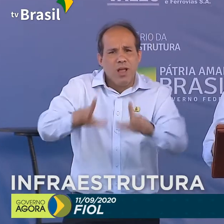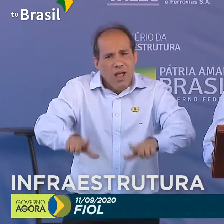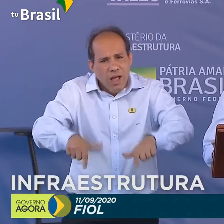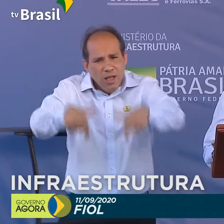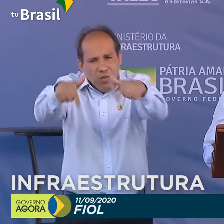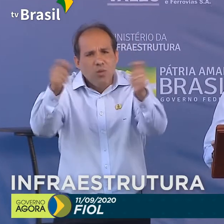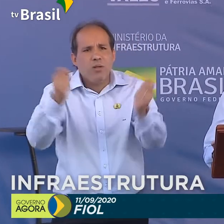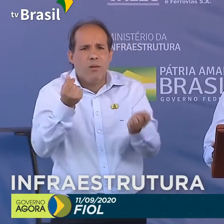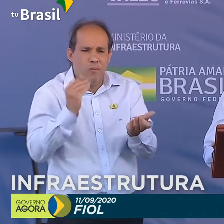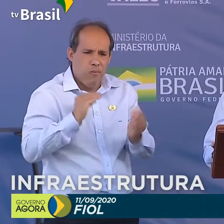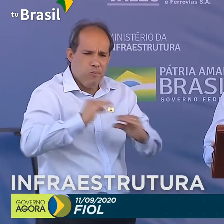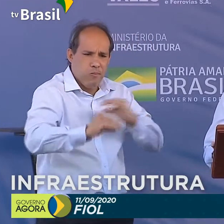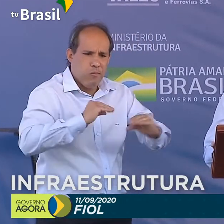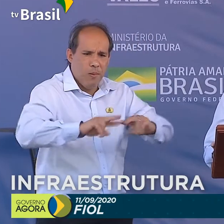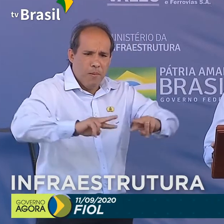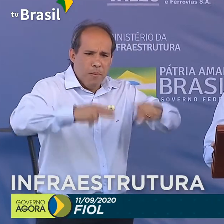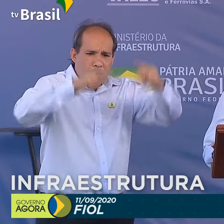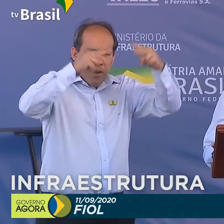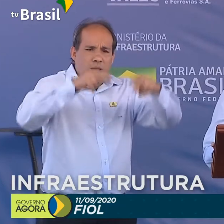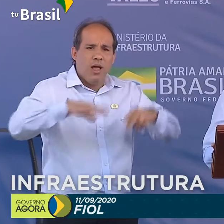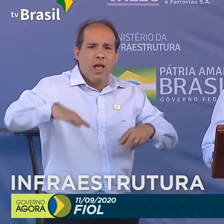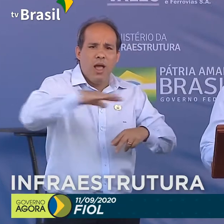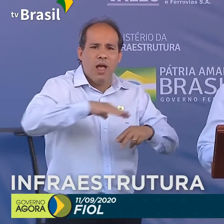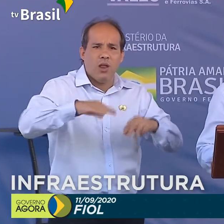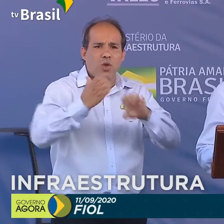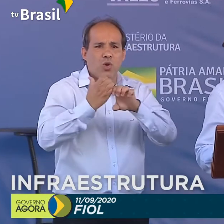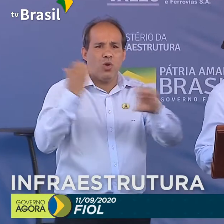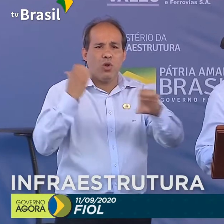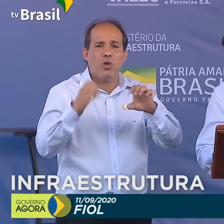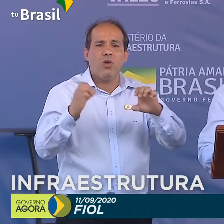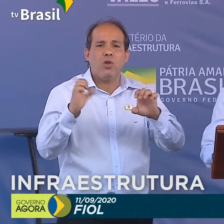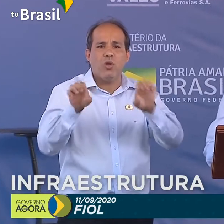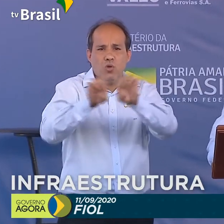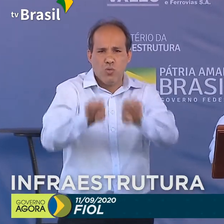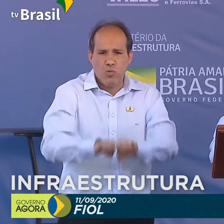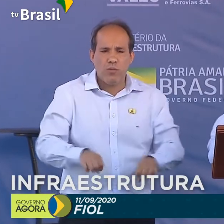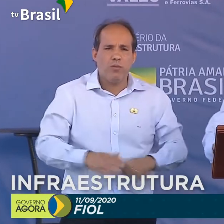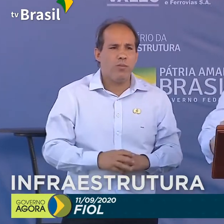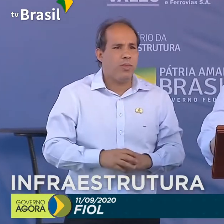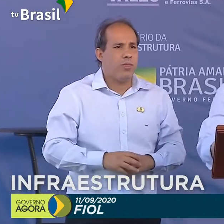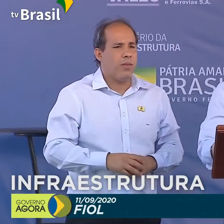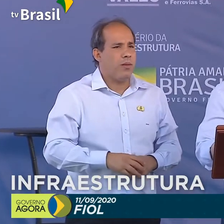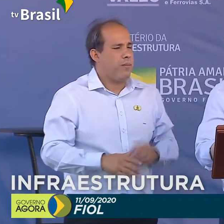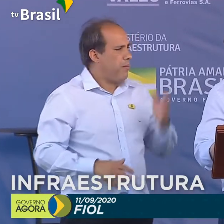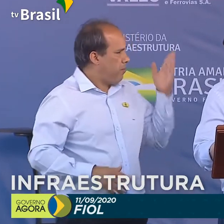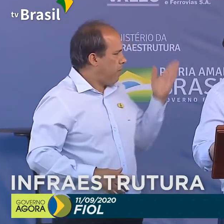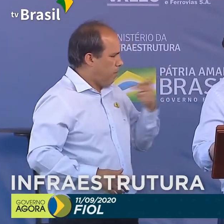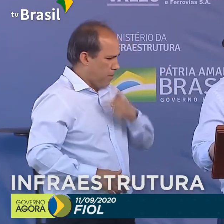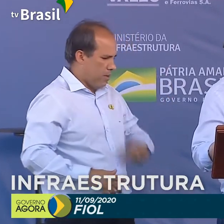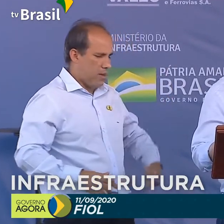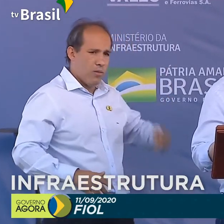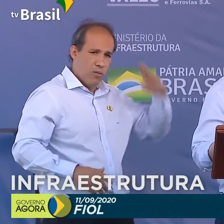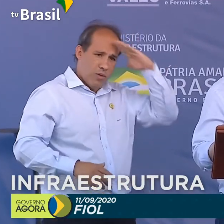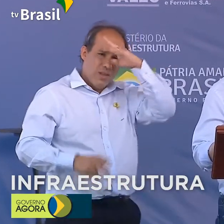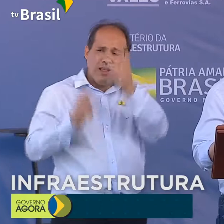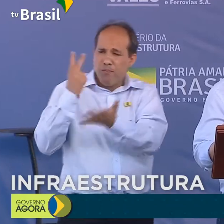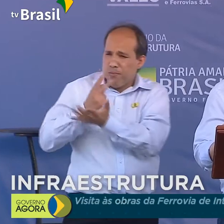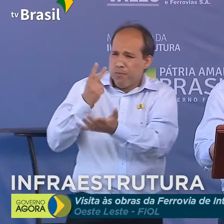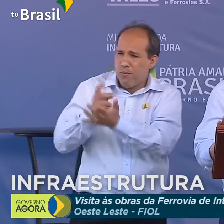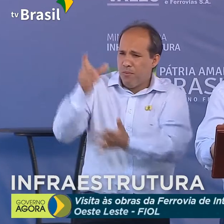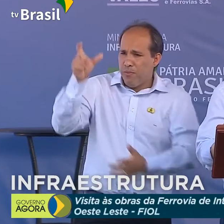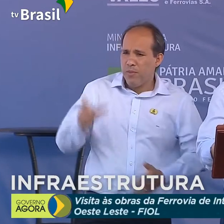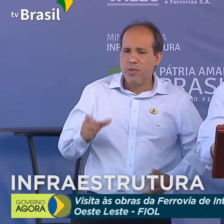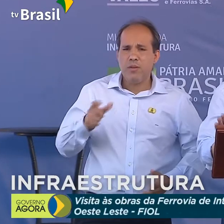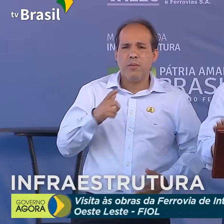mais recursos ainda na área de infraestrutura. Presidente Bolsonaro, o ministro Tarcísio, toda vez que ele fala, ele